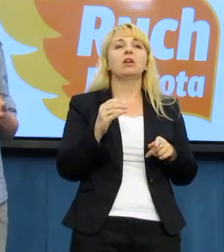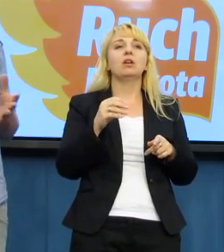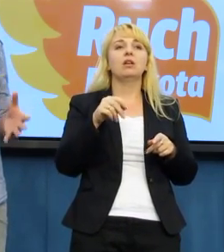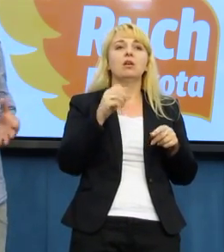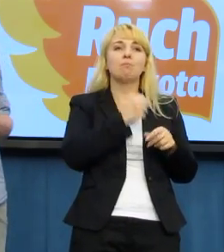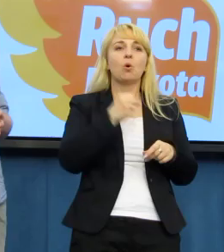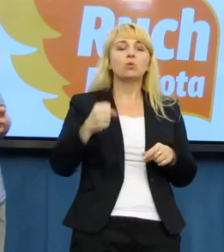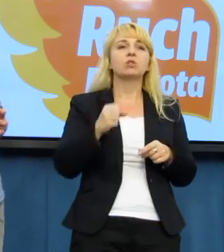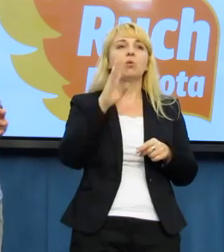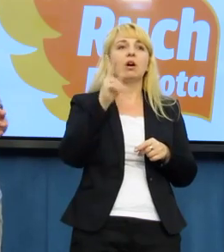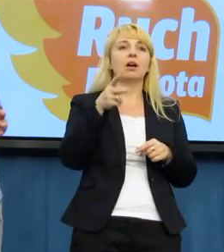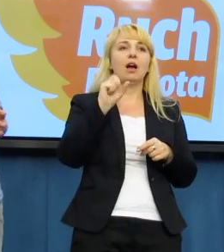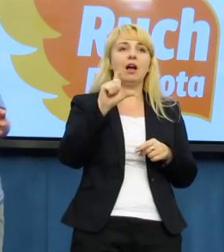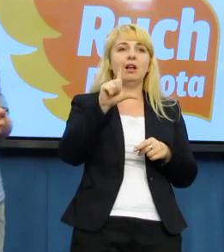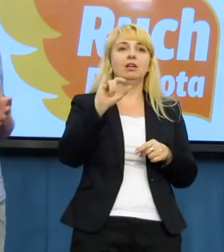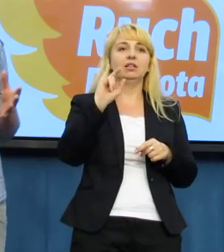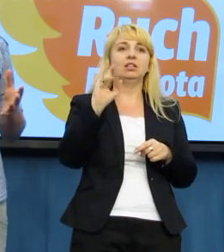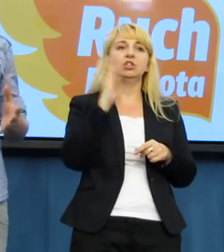tylko posła Kalisza,